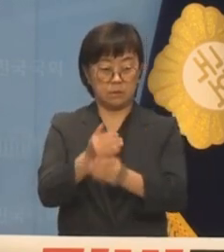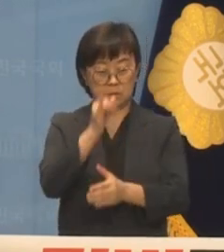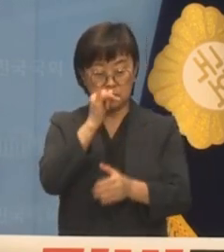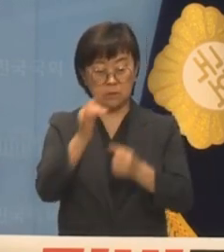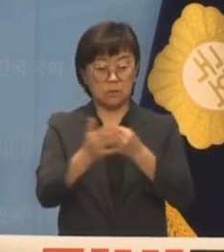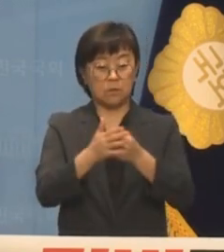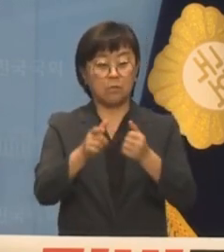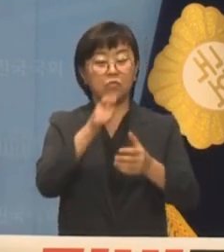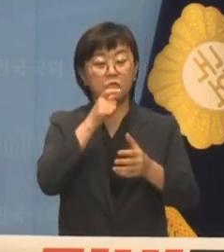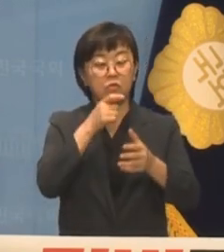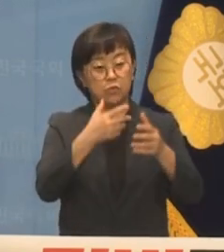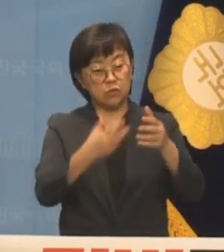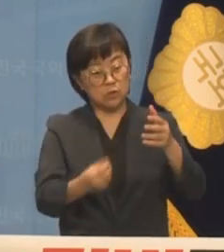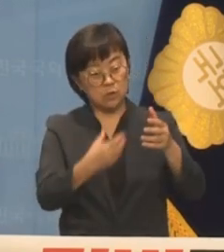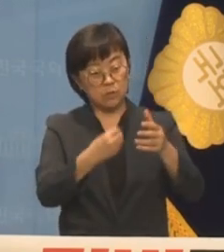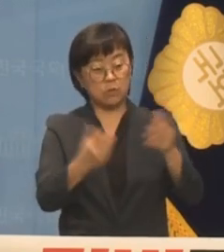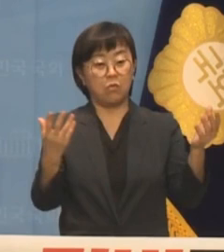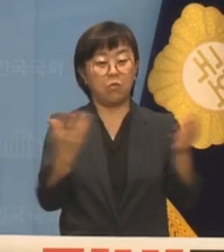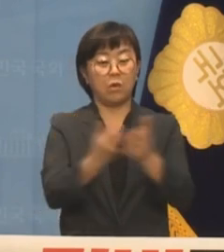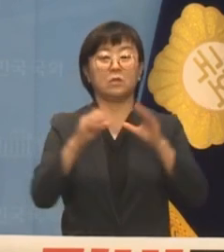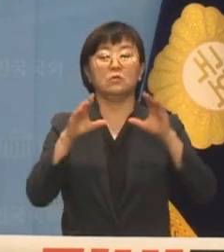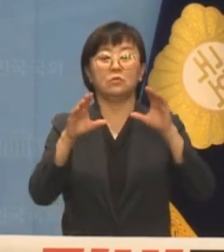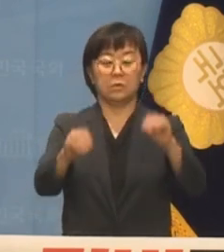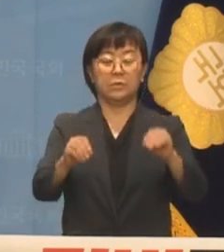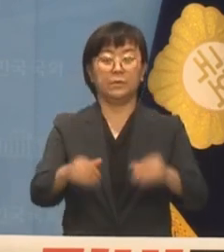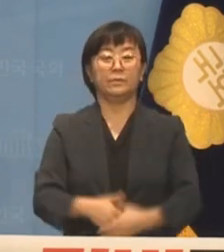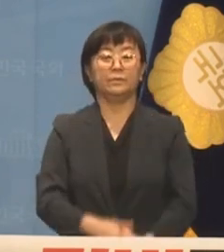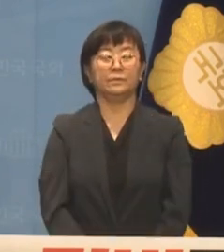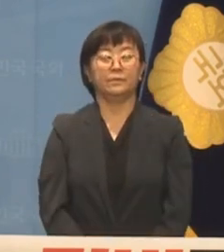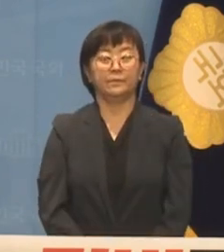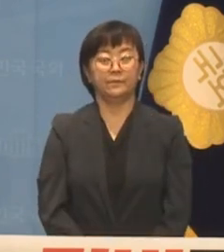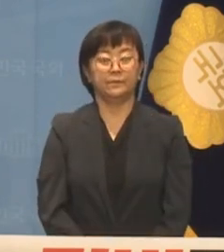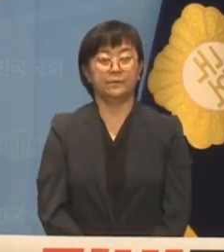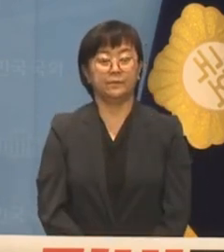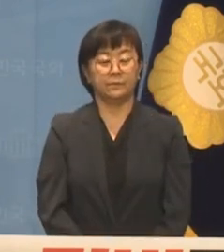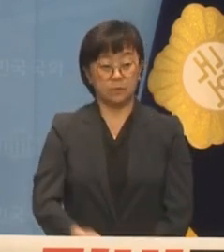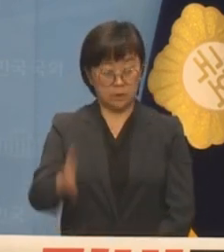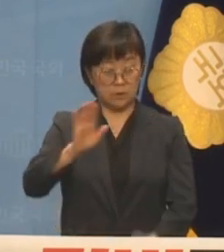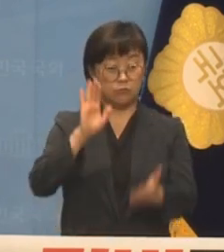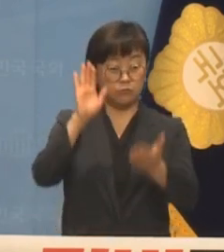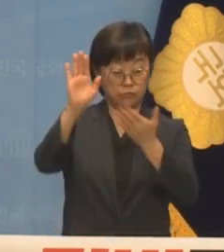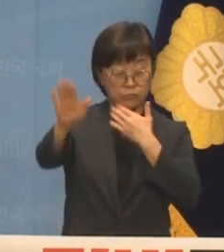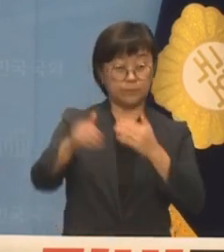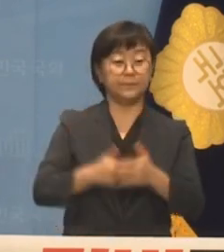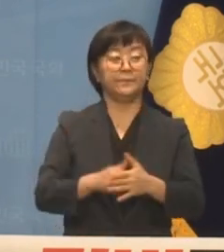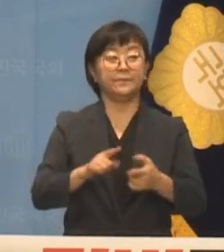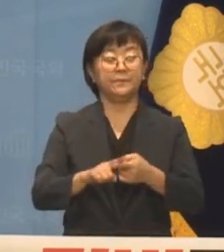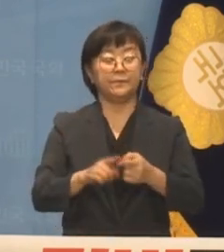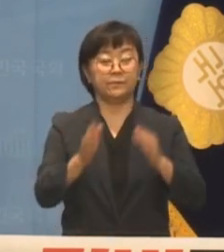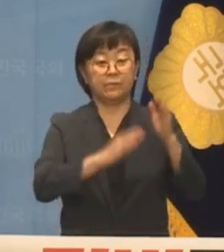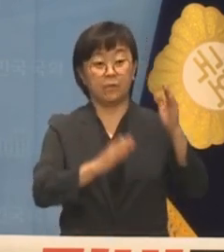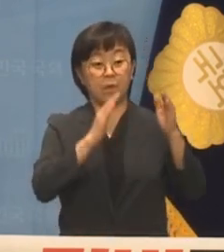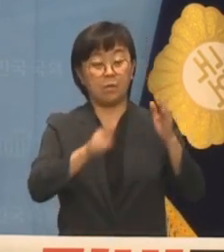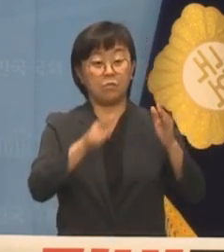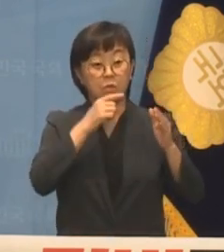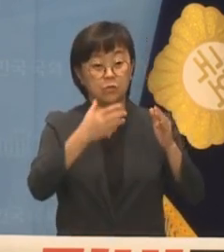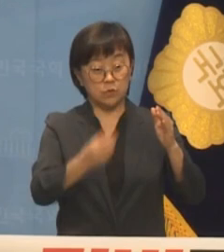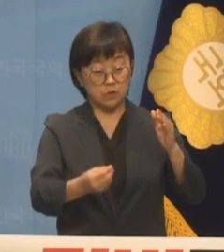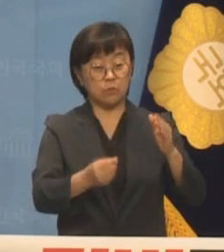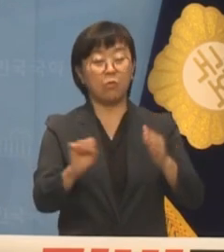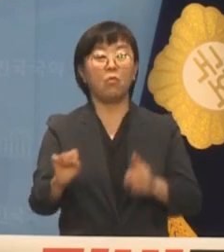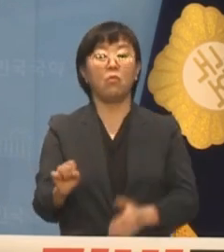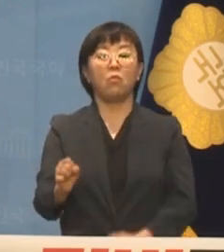물주입은 전면 중단되었습니다 그런데 그 후 절대로 물주입을